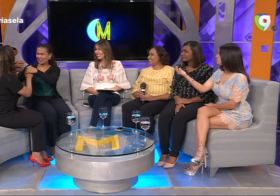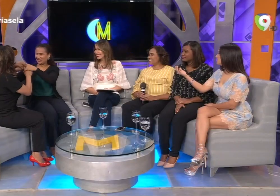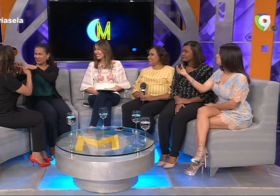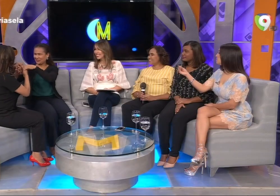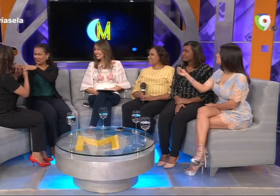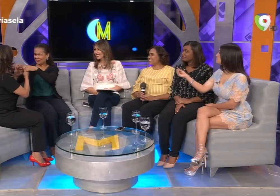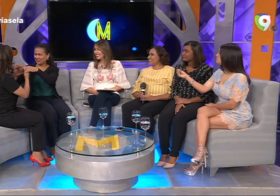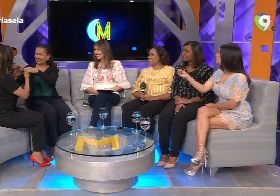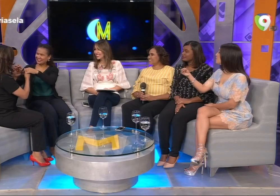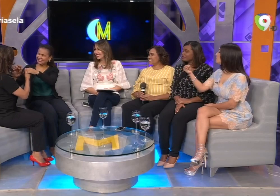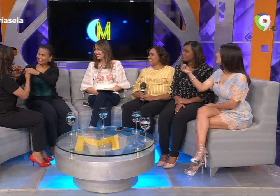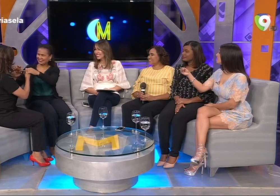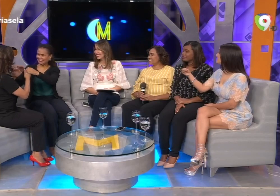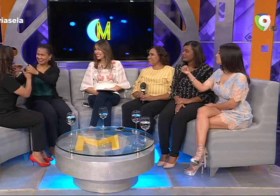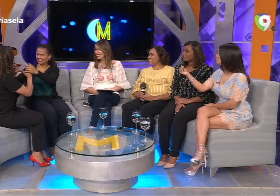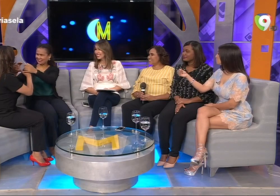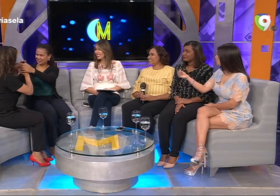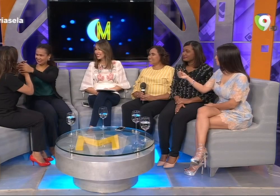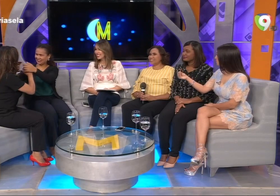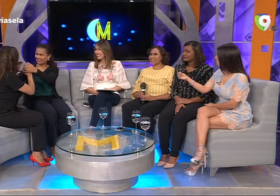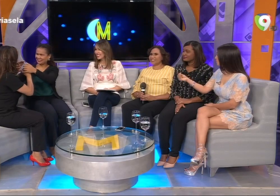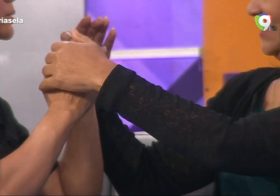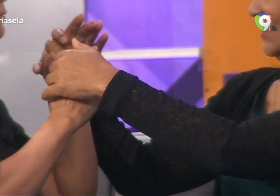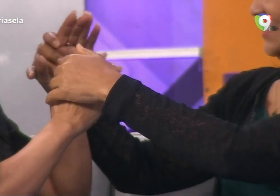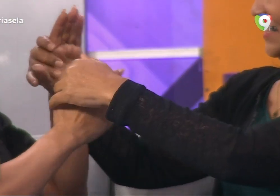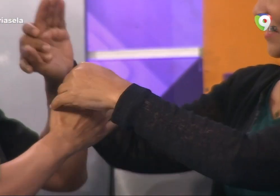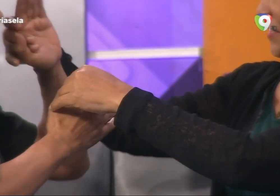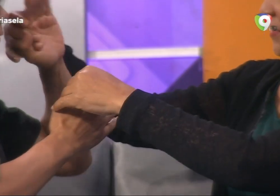¿Cómo fue el proceso? el de comunicarse con sus hijos cuando eran pequeños?